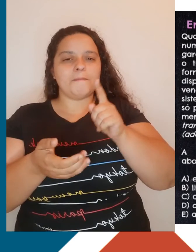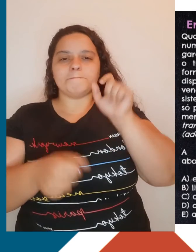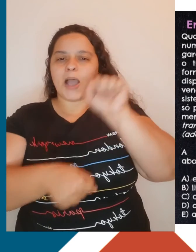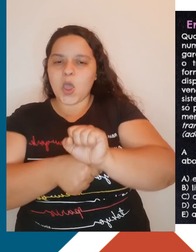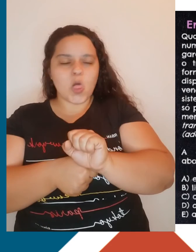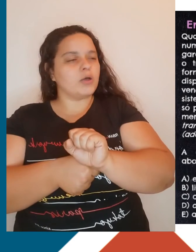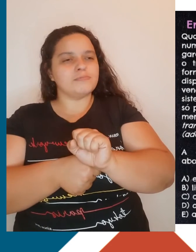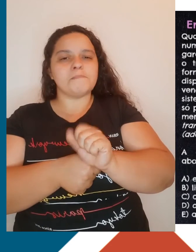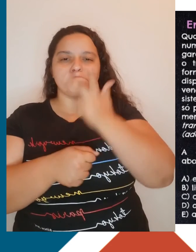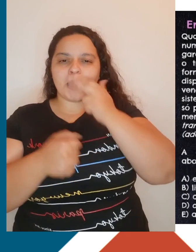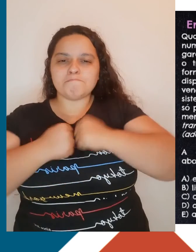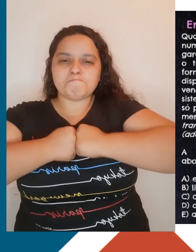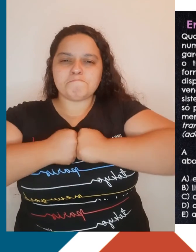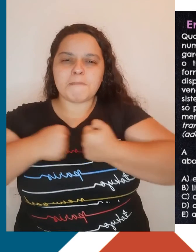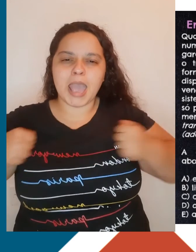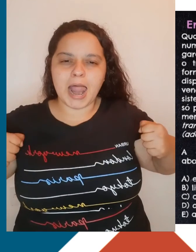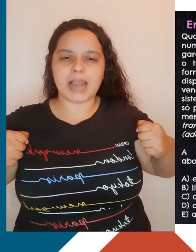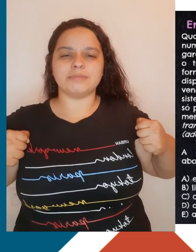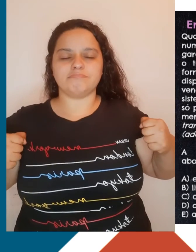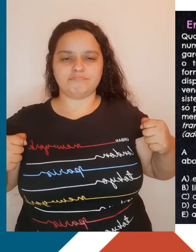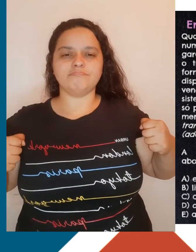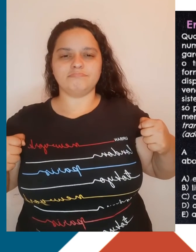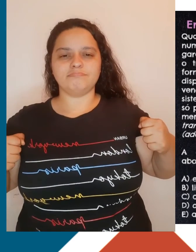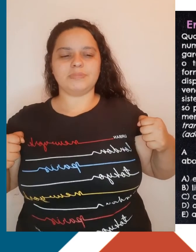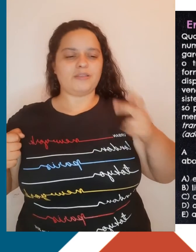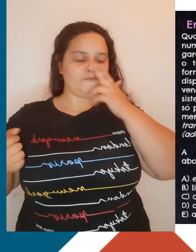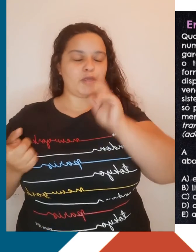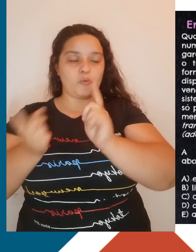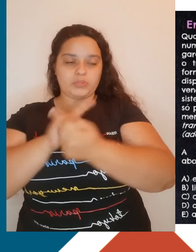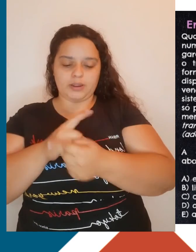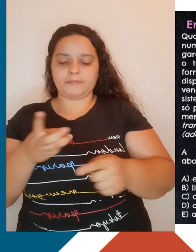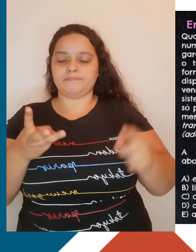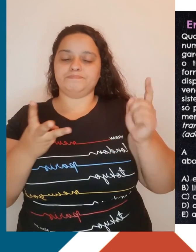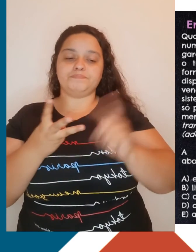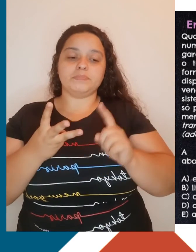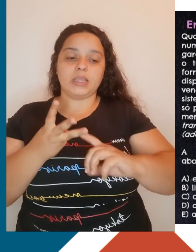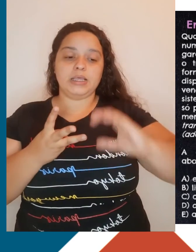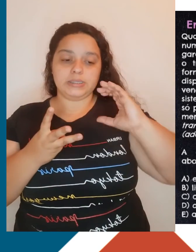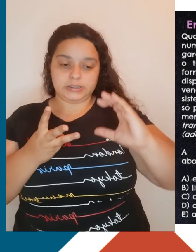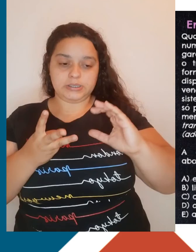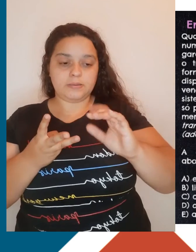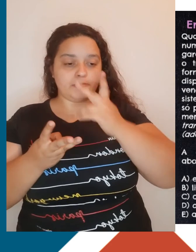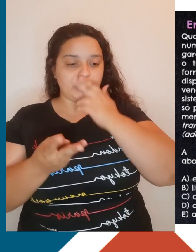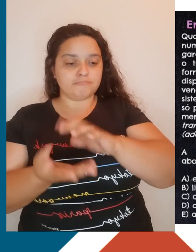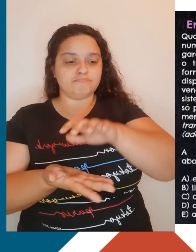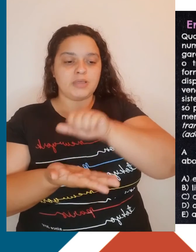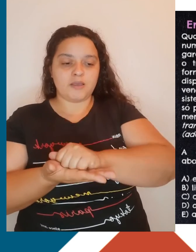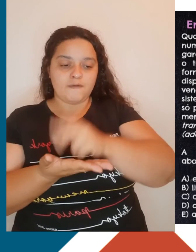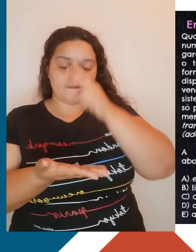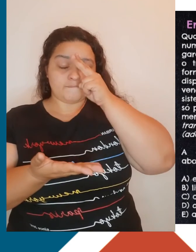expandiu, ao contrário do que a opção nos traz. Letra C. A consolidação da força